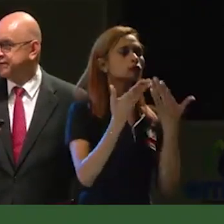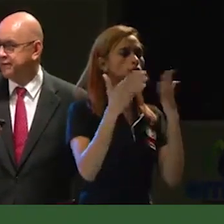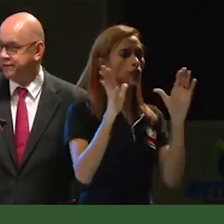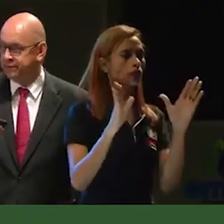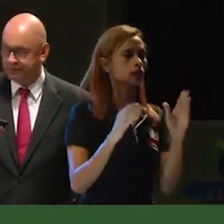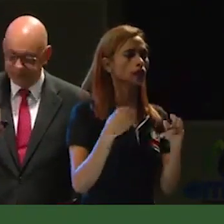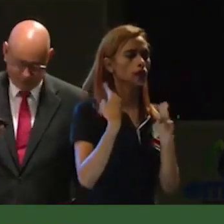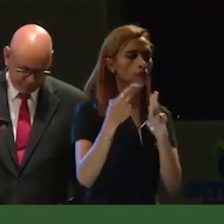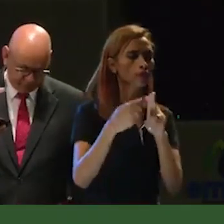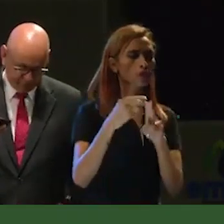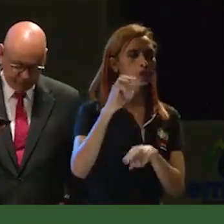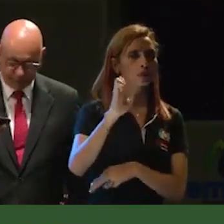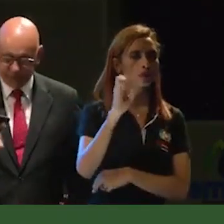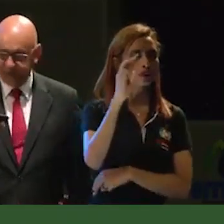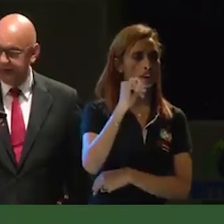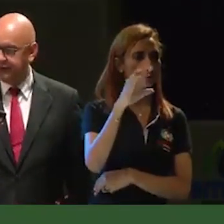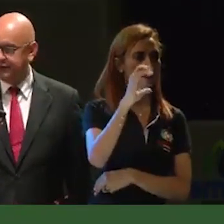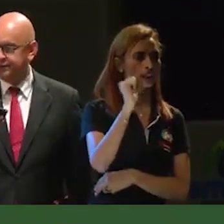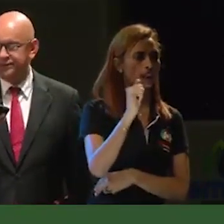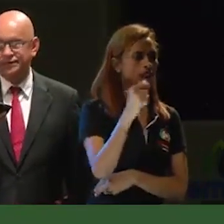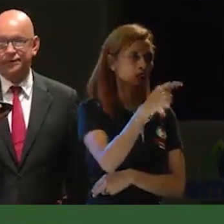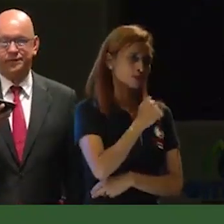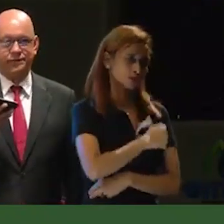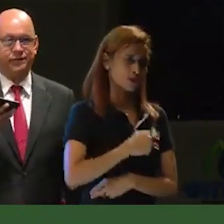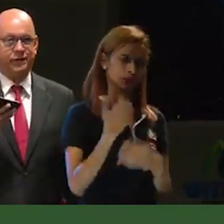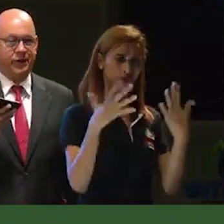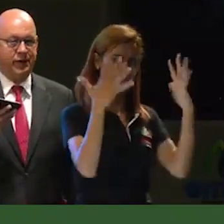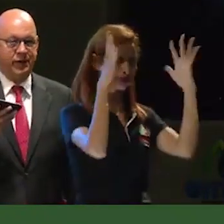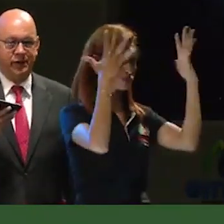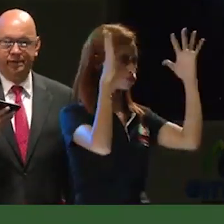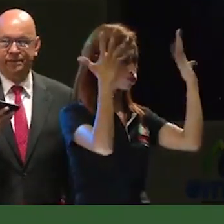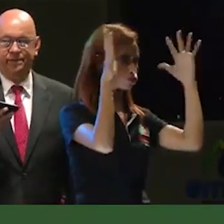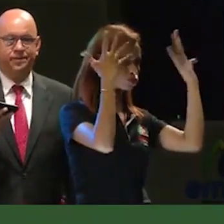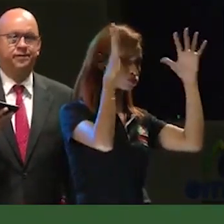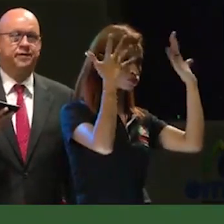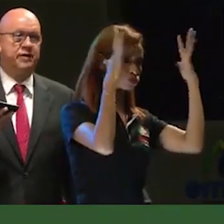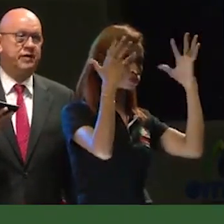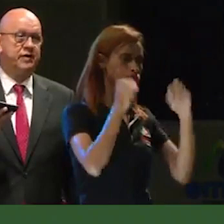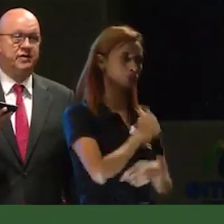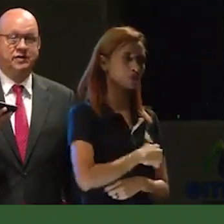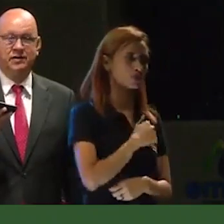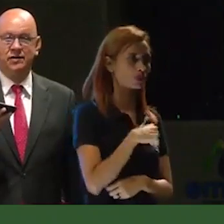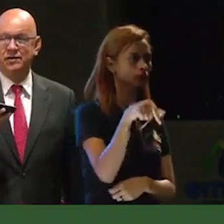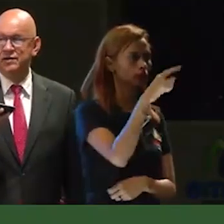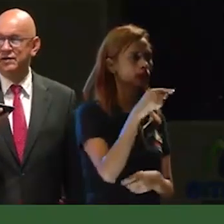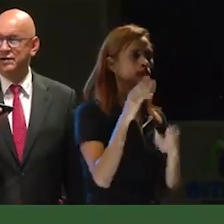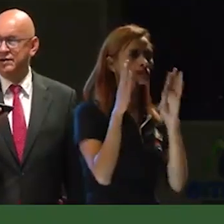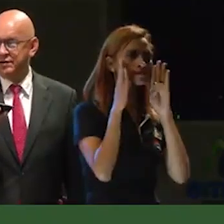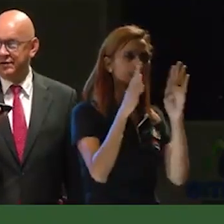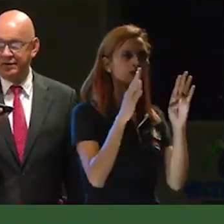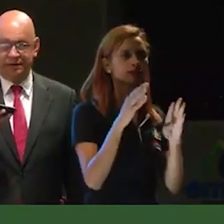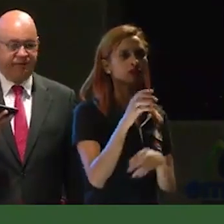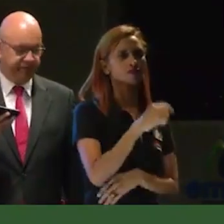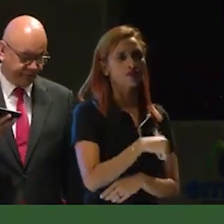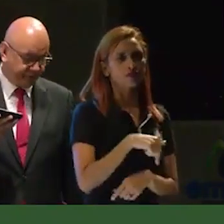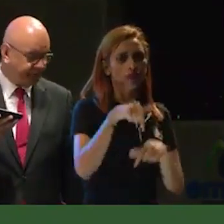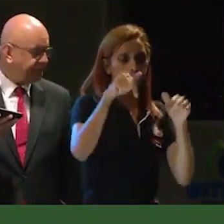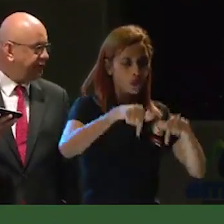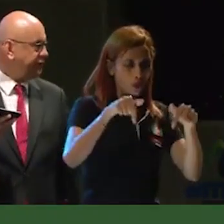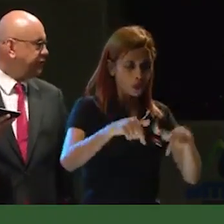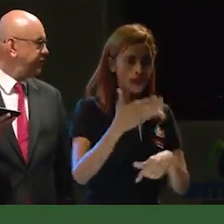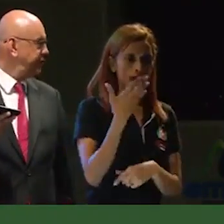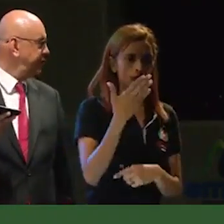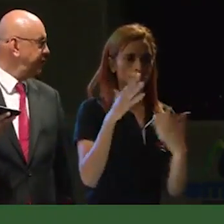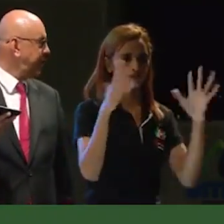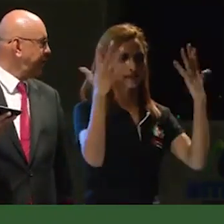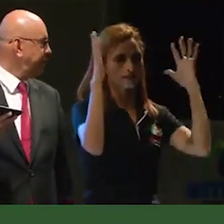llamadas ENCA. Y a ellos les pido un fuerte aplauso, porque para ellos es este premio que les estamos entregando hoy al